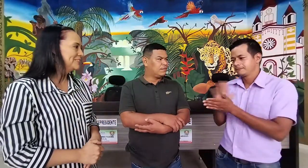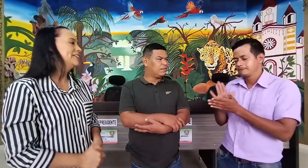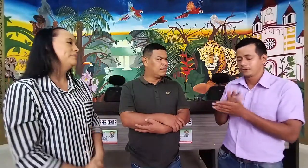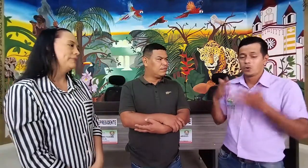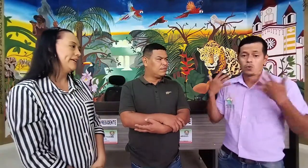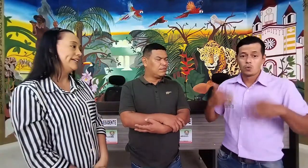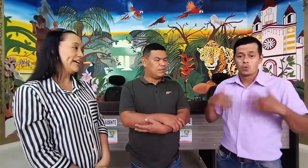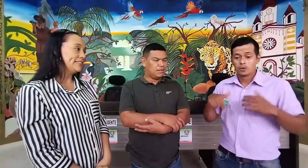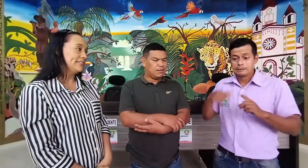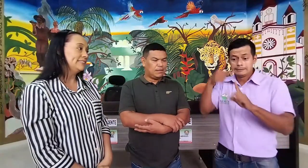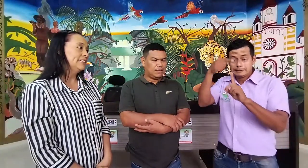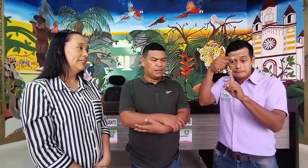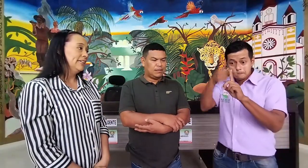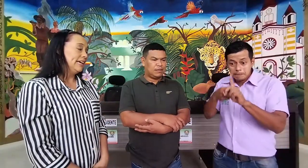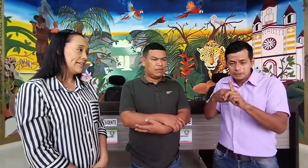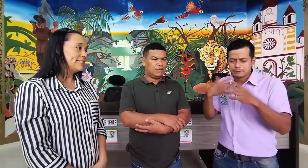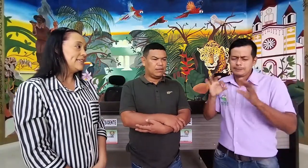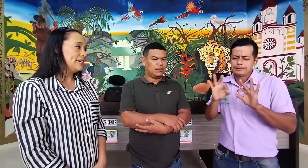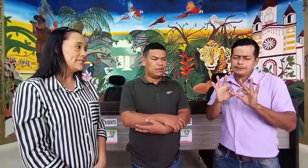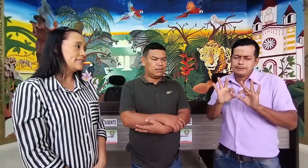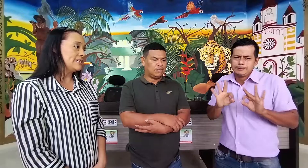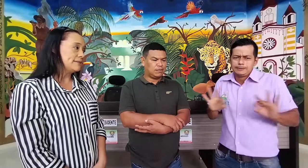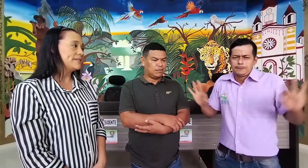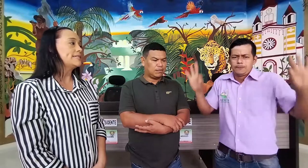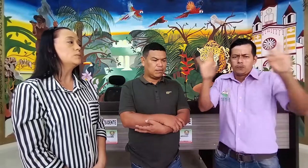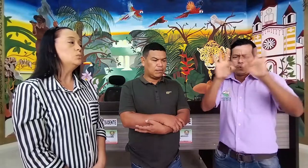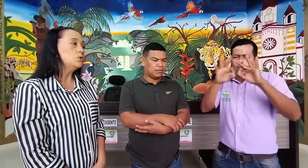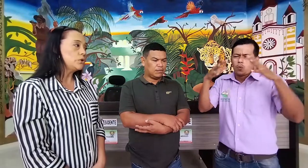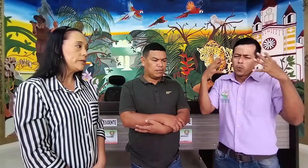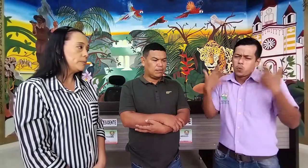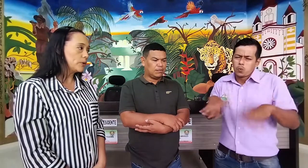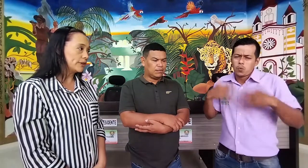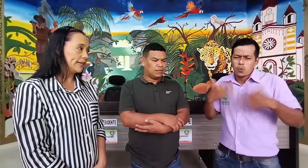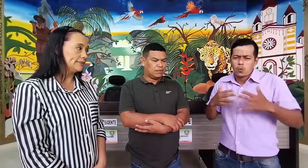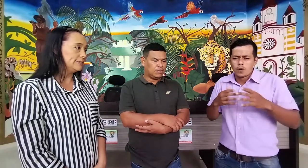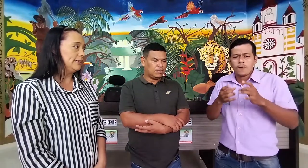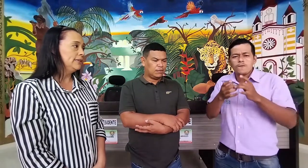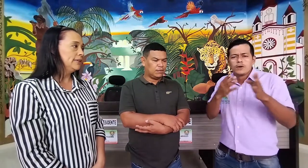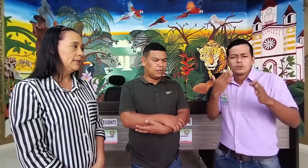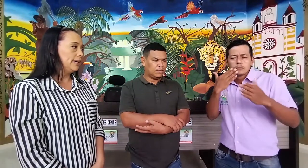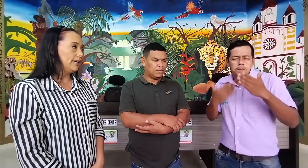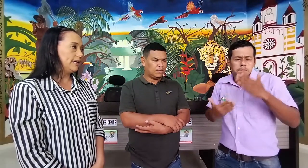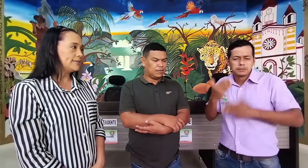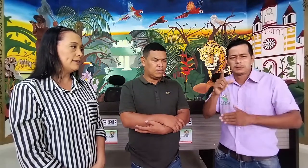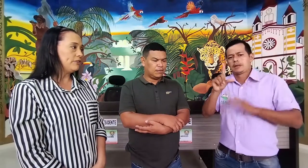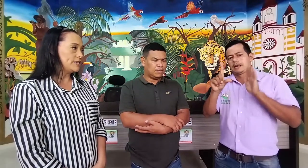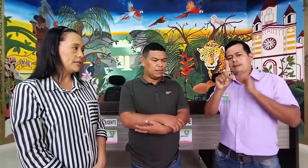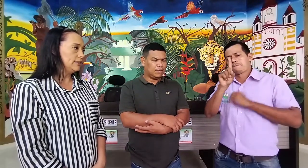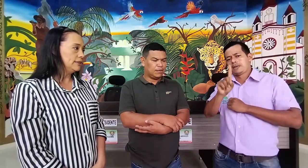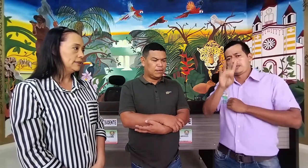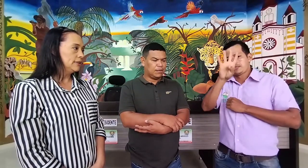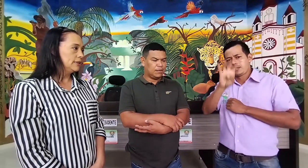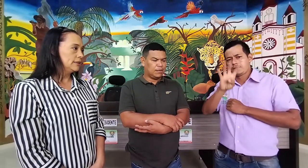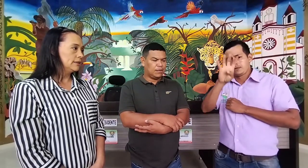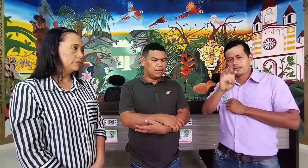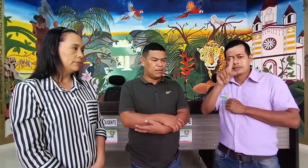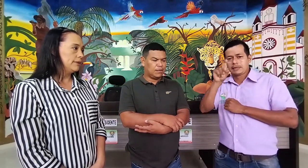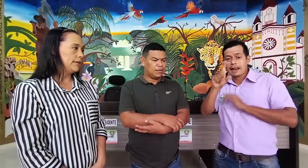Bien, gracias. Este día, este mes es muy importante, esta fecha, de